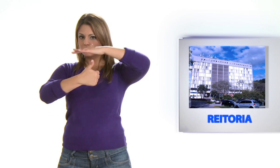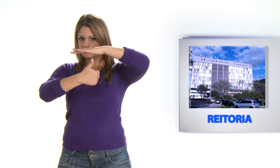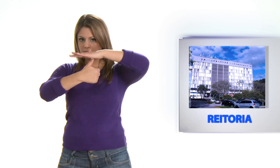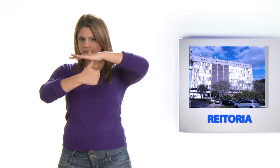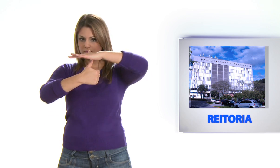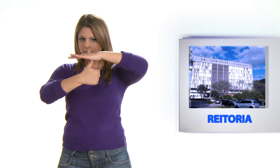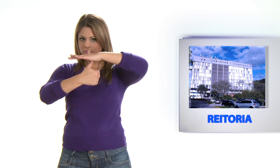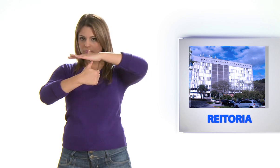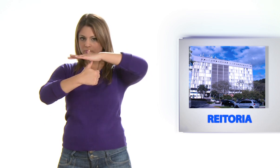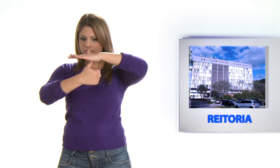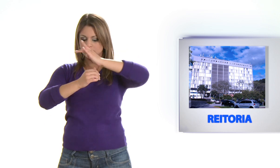Reitoria